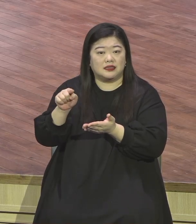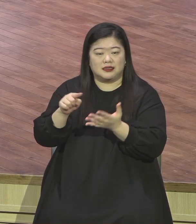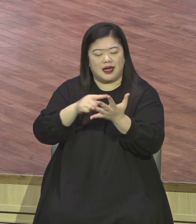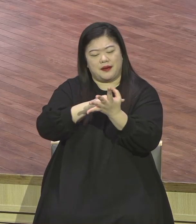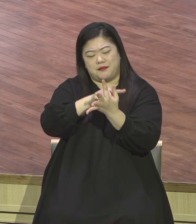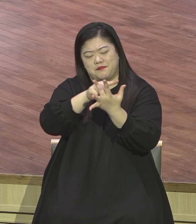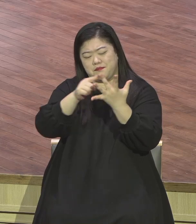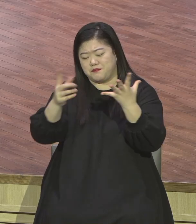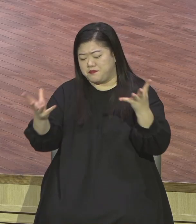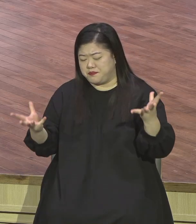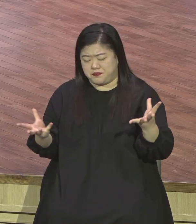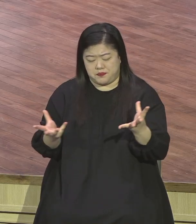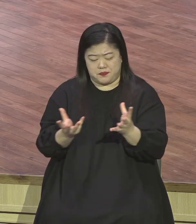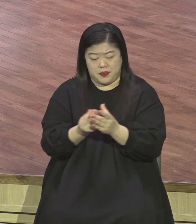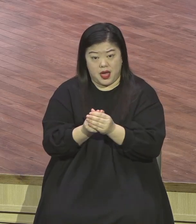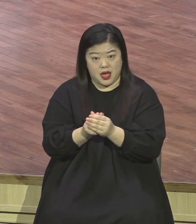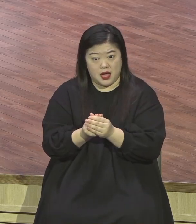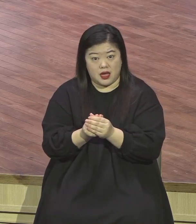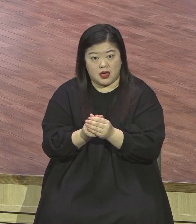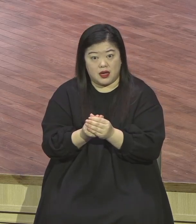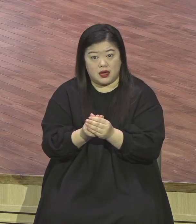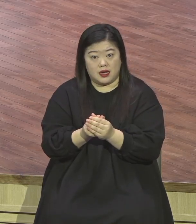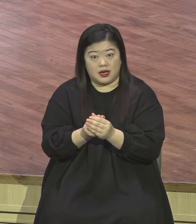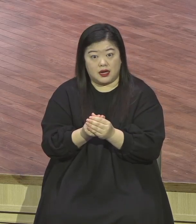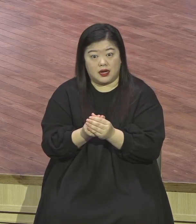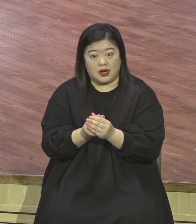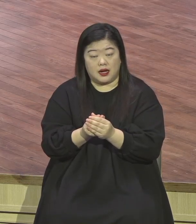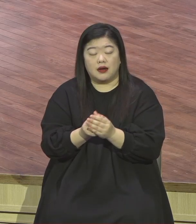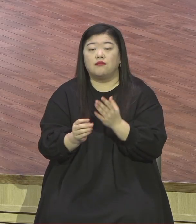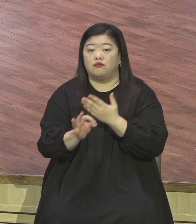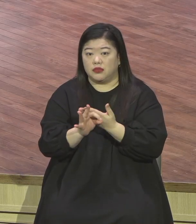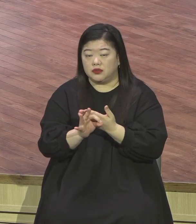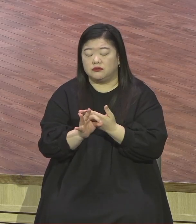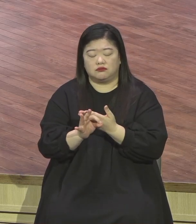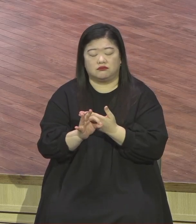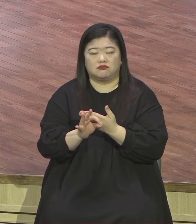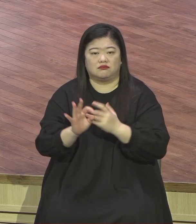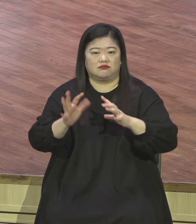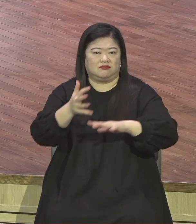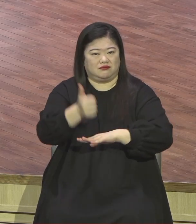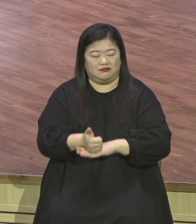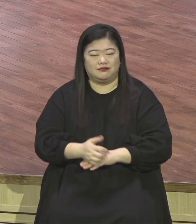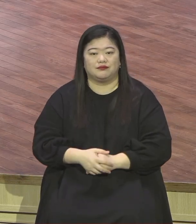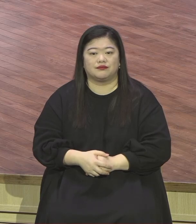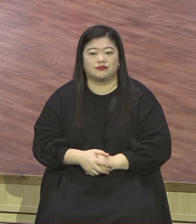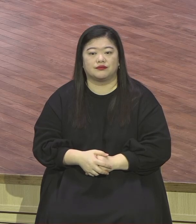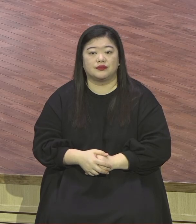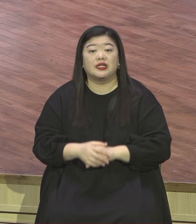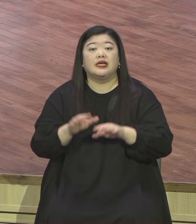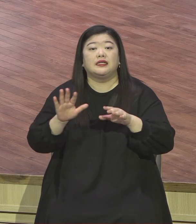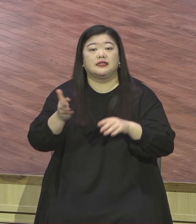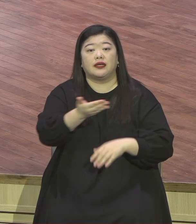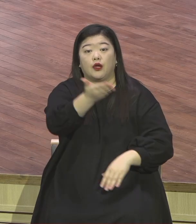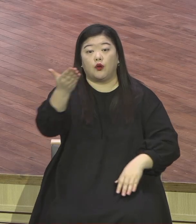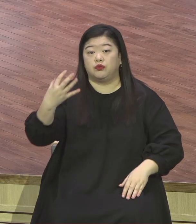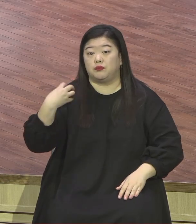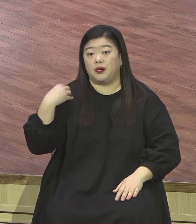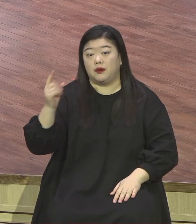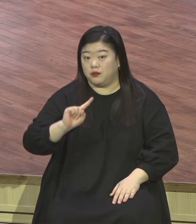성취되었기 때문에 4단결작 8절에 우리가 할 것이 뭐냐 이제는 은약 성취 오직